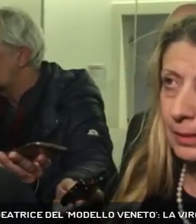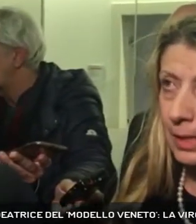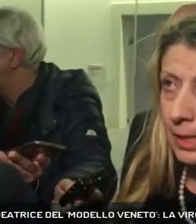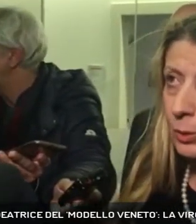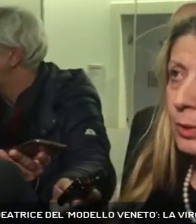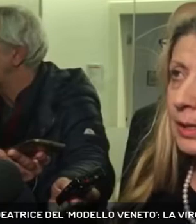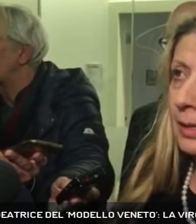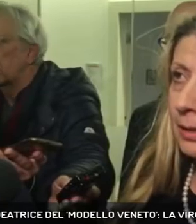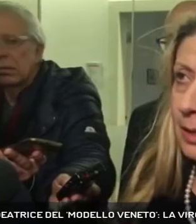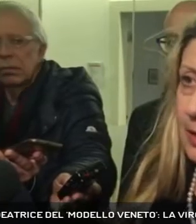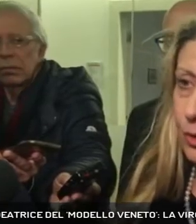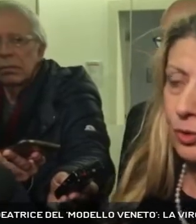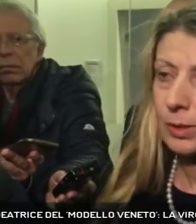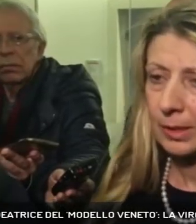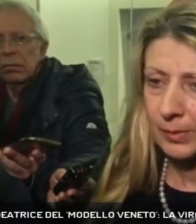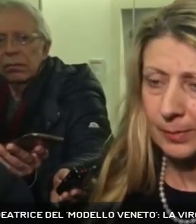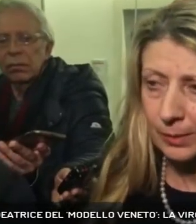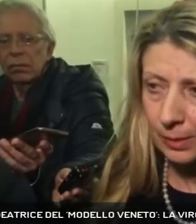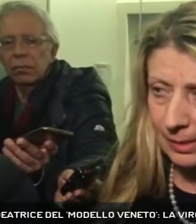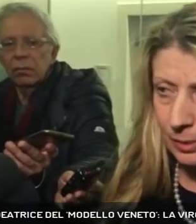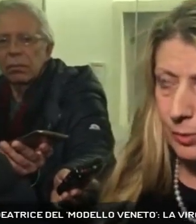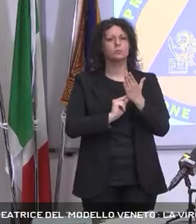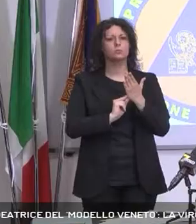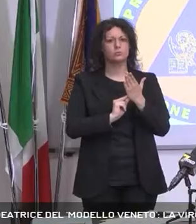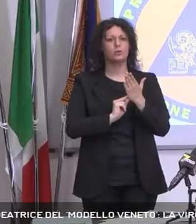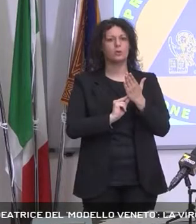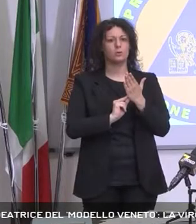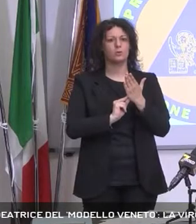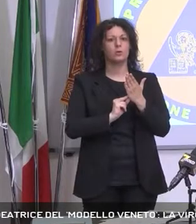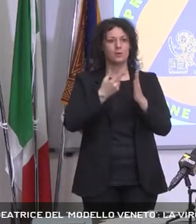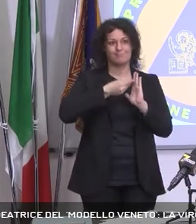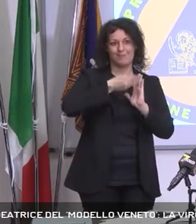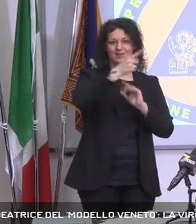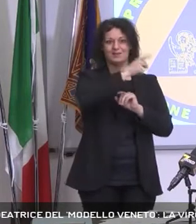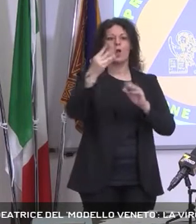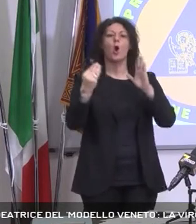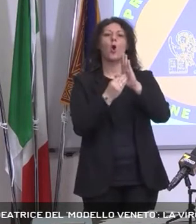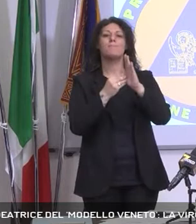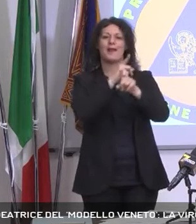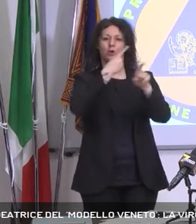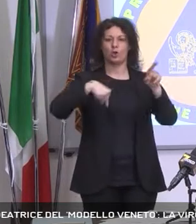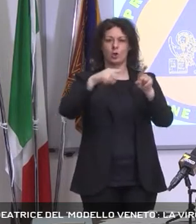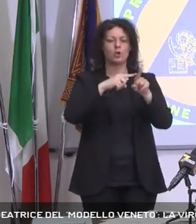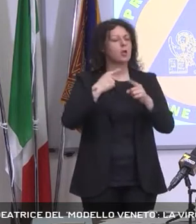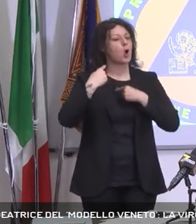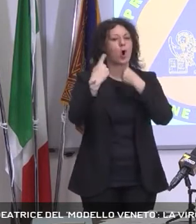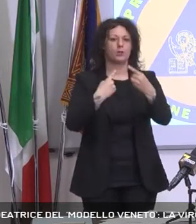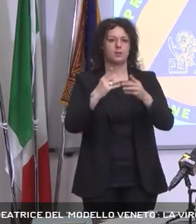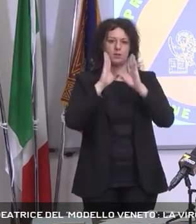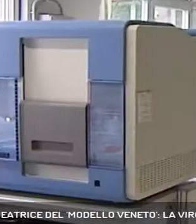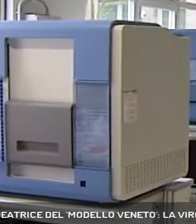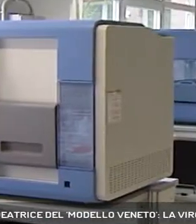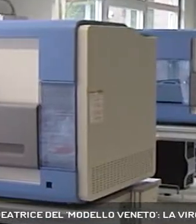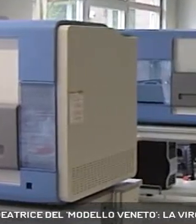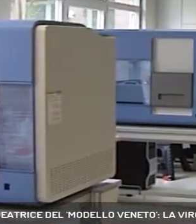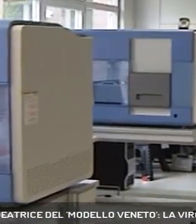anticipo sulla fase 2. Ed è sempre lei a spiegarci cos'è e come funziona il famoso modello Veneto, che con i suoi 14 laboratori